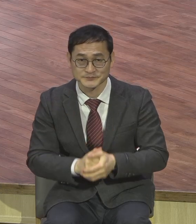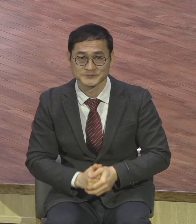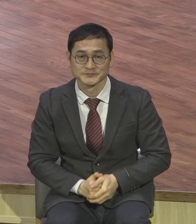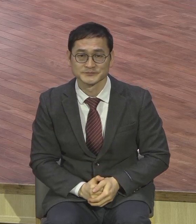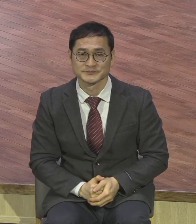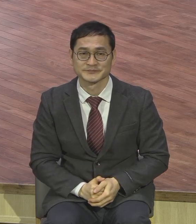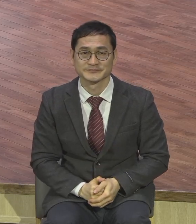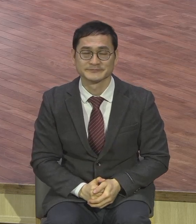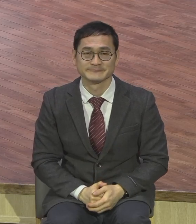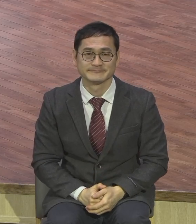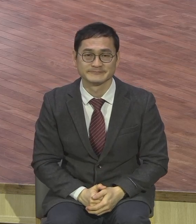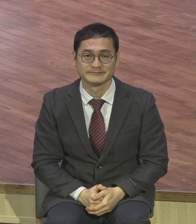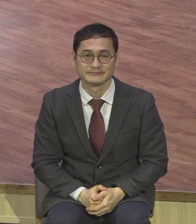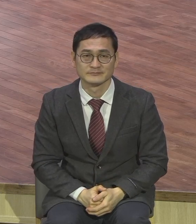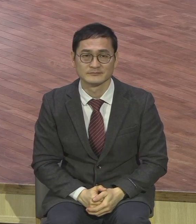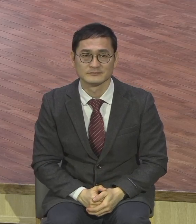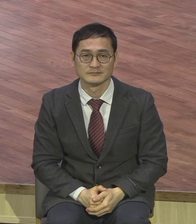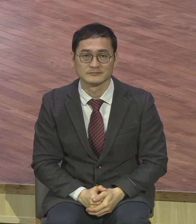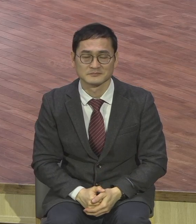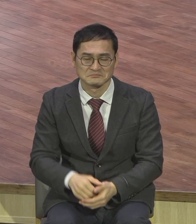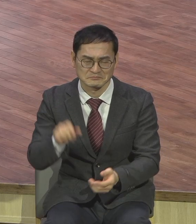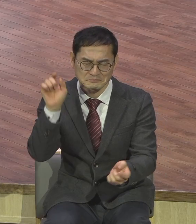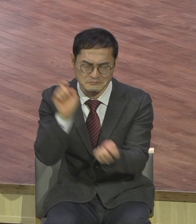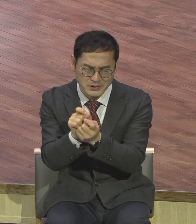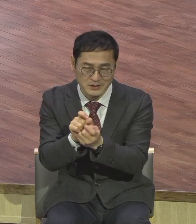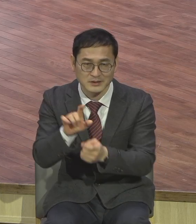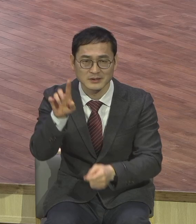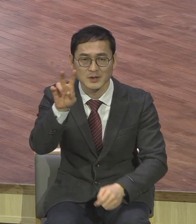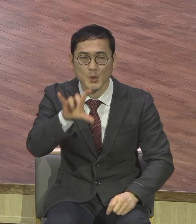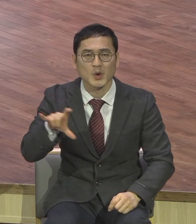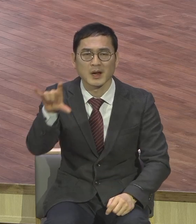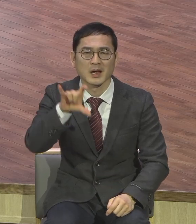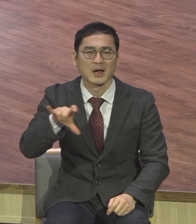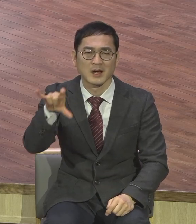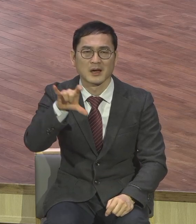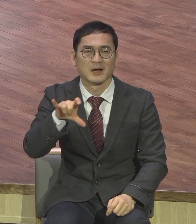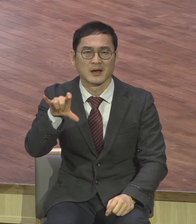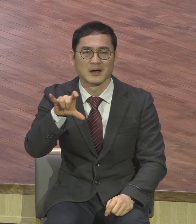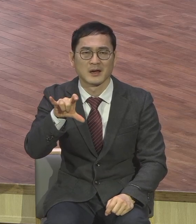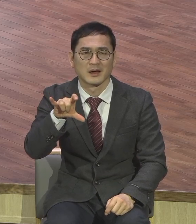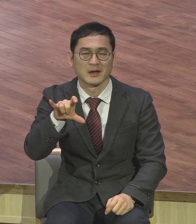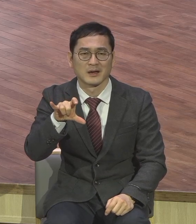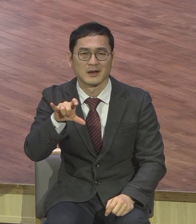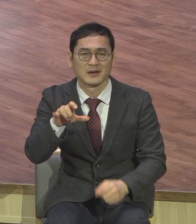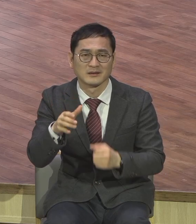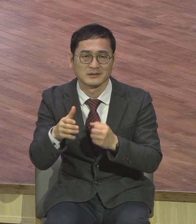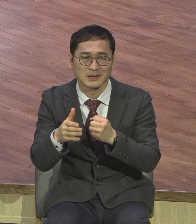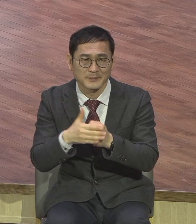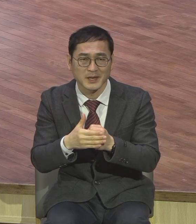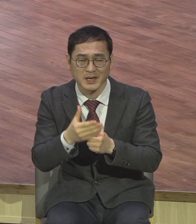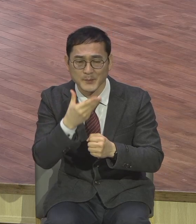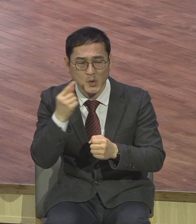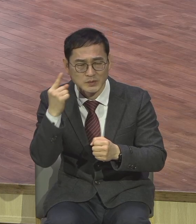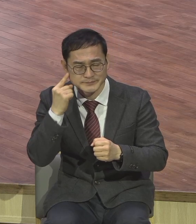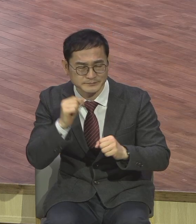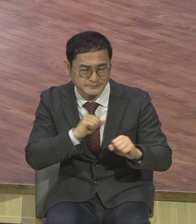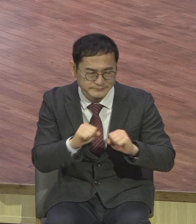코로나19 팬데믹으로 인해서 그야말로 우리의 사역의 많은 부분들의